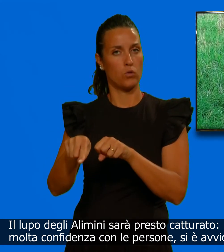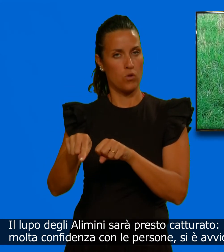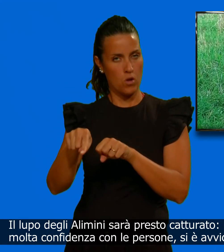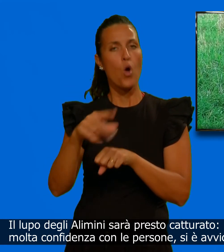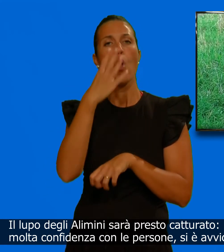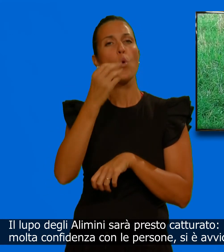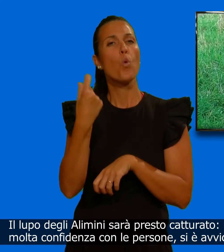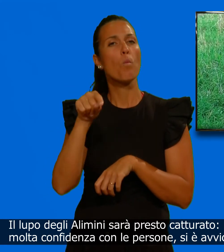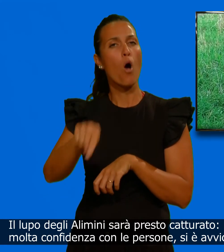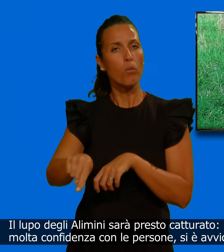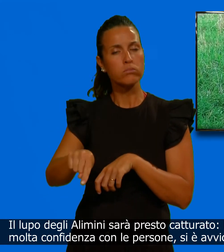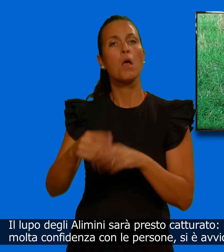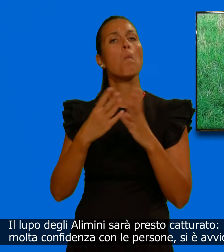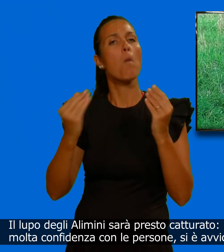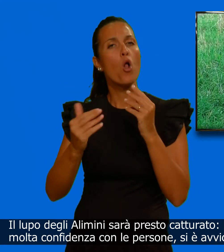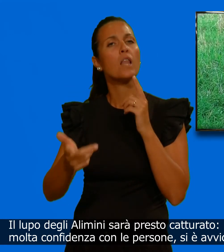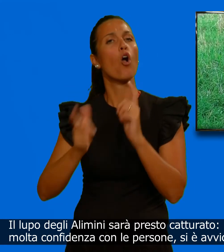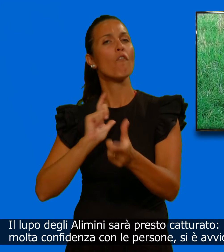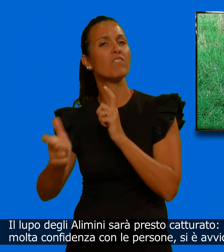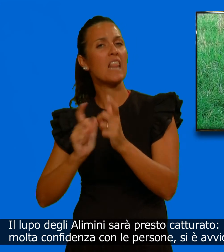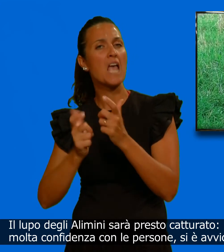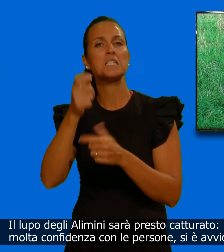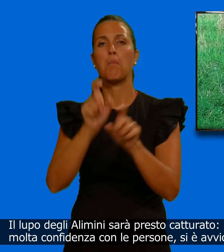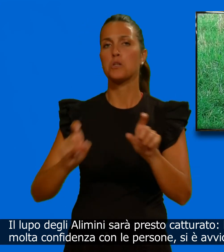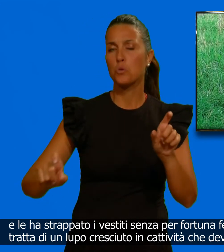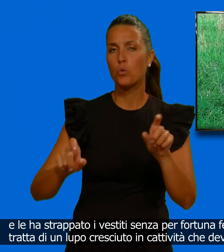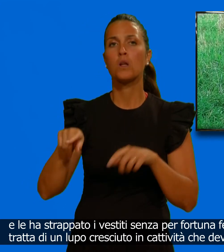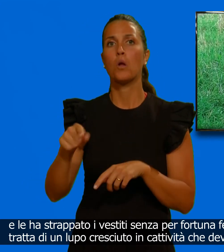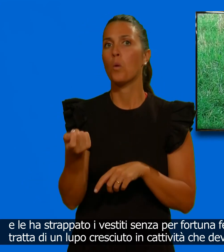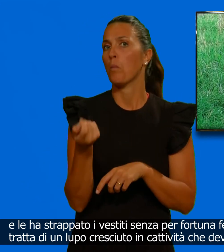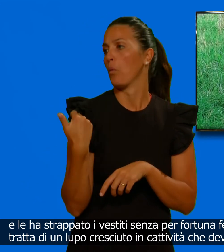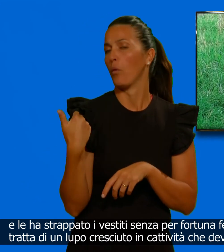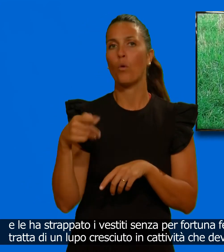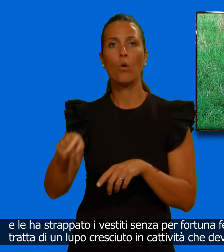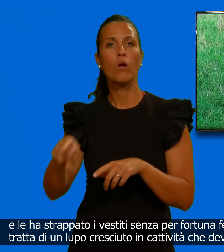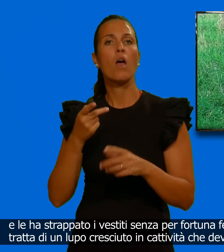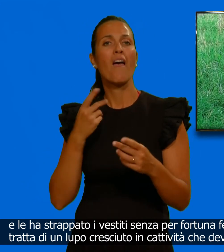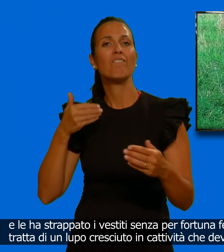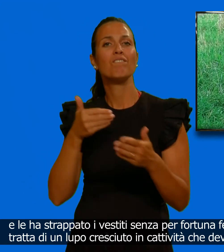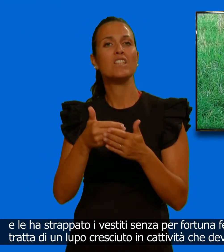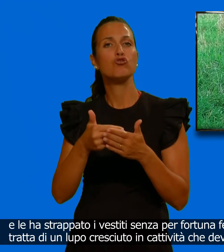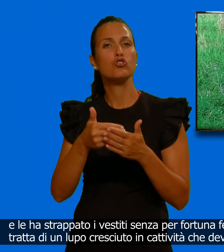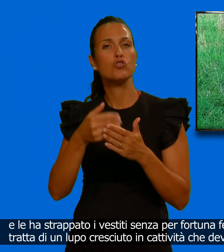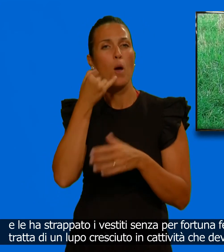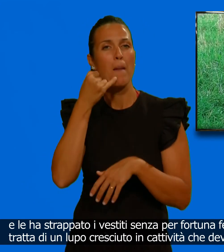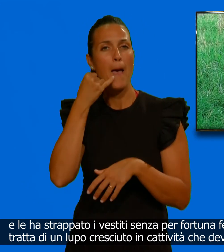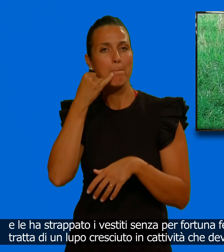le persone, si è avvicinato ad una bambina e le ha strappato i vestiti, senza per fortuna ferirla.